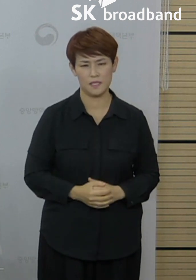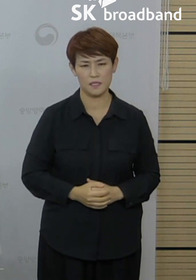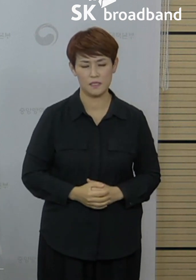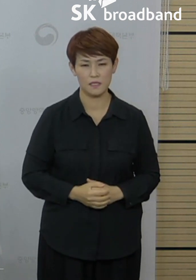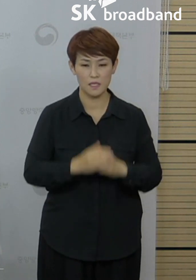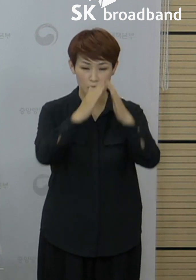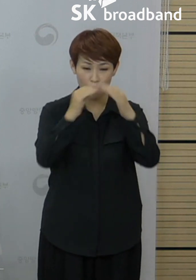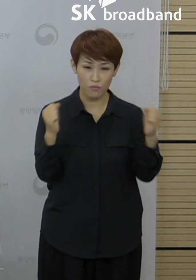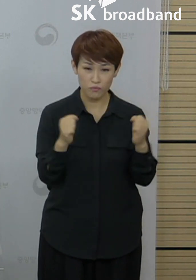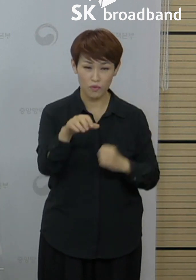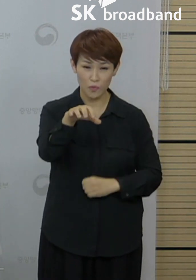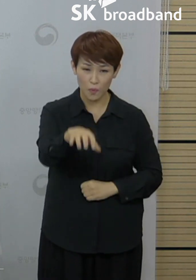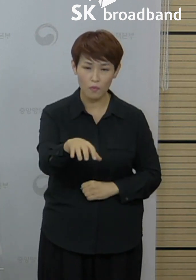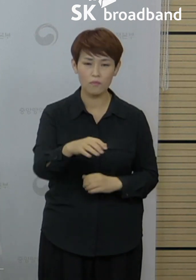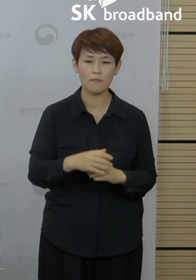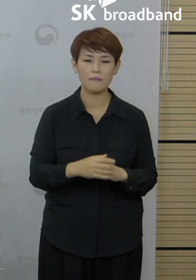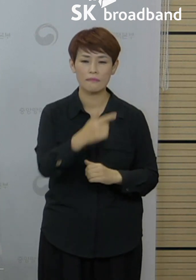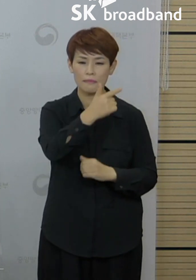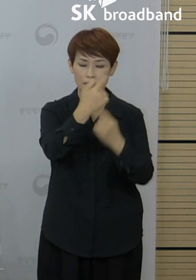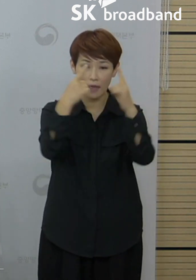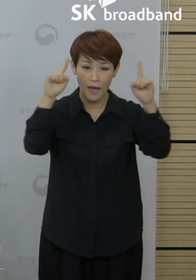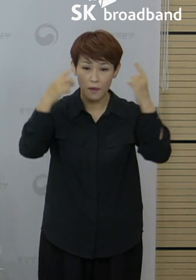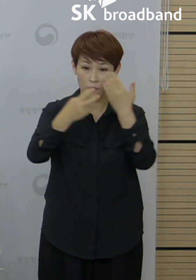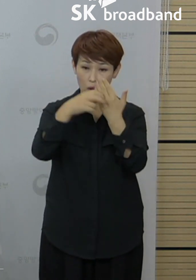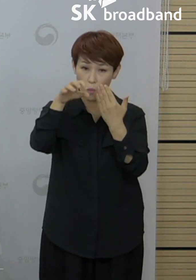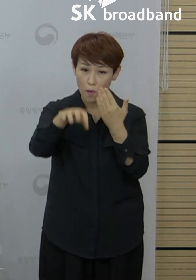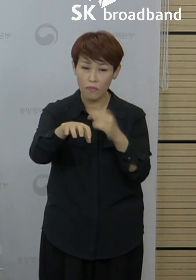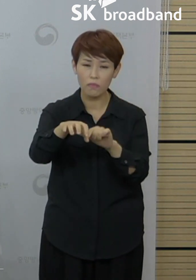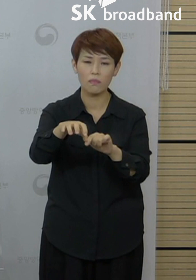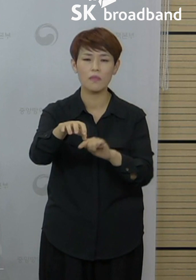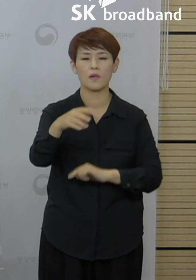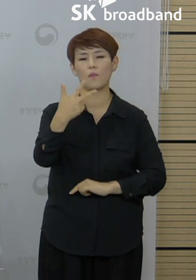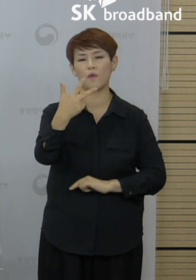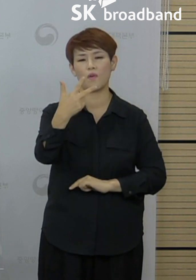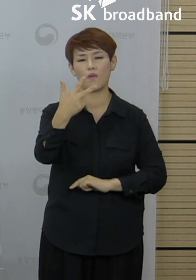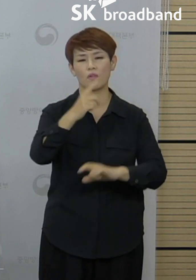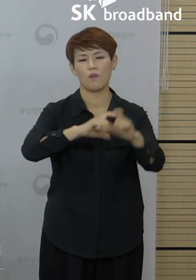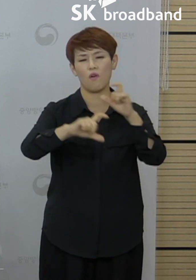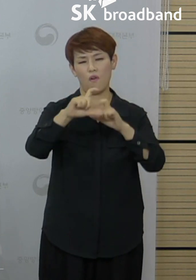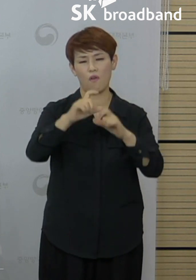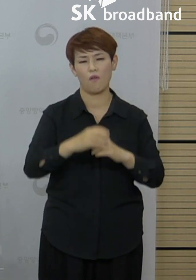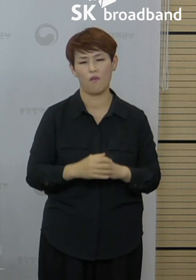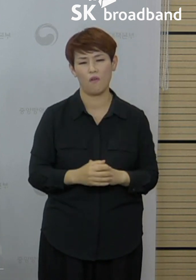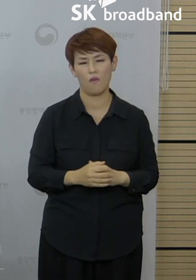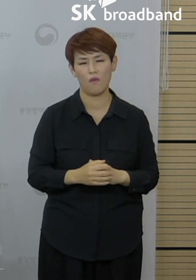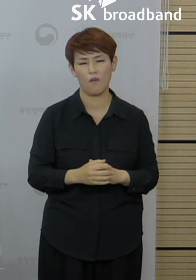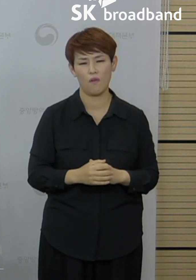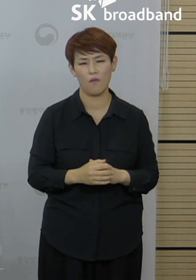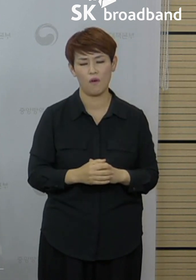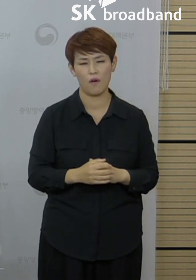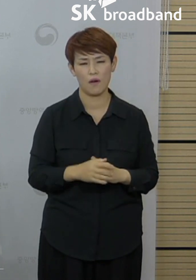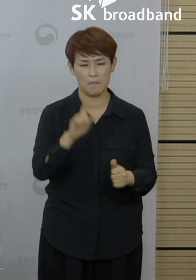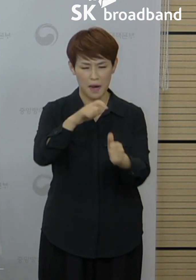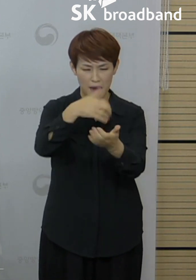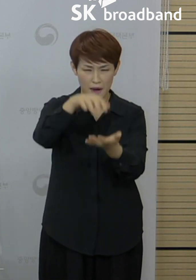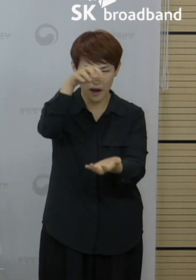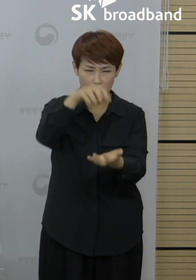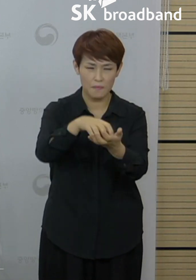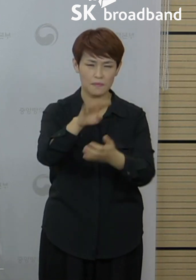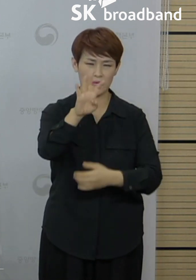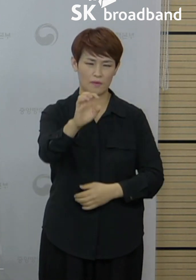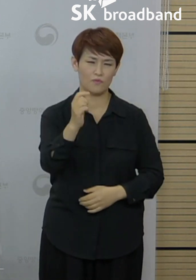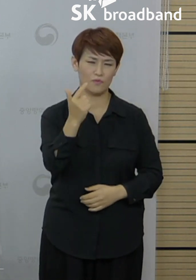전북 익산시의 대학병원과 관련해서 7명이 추가 확진되어 현재까지 누적 46명이